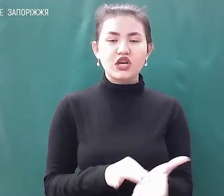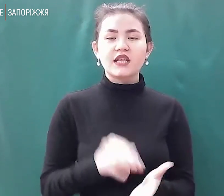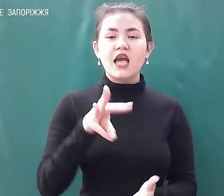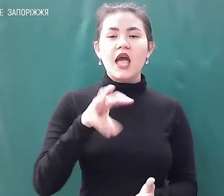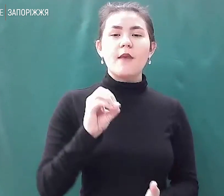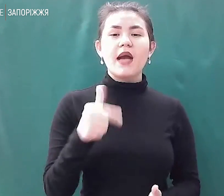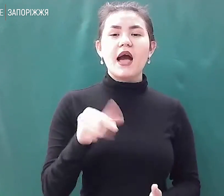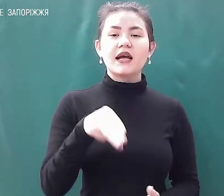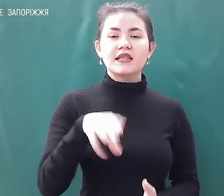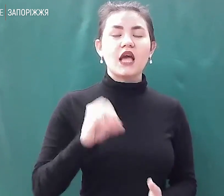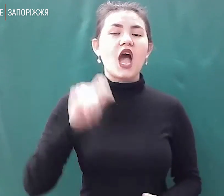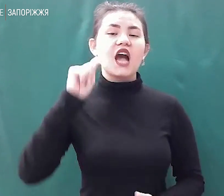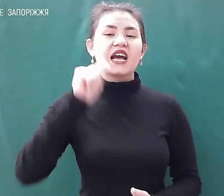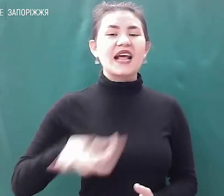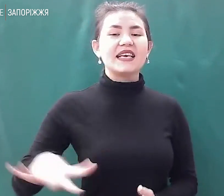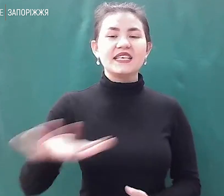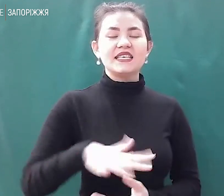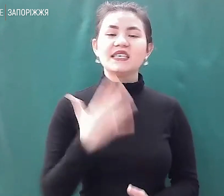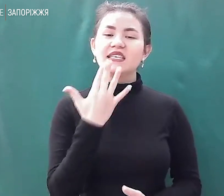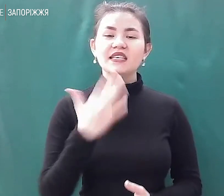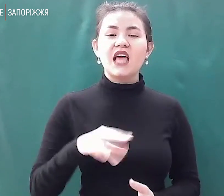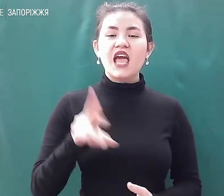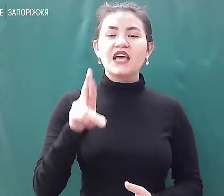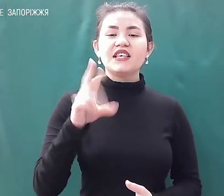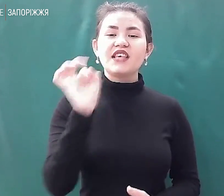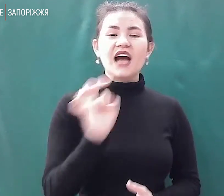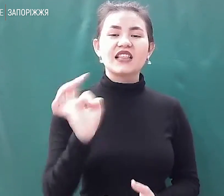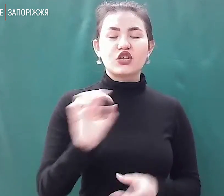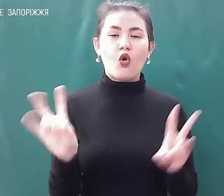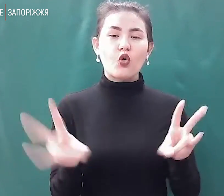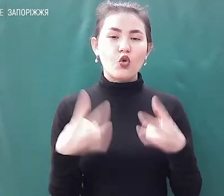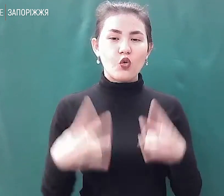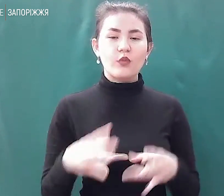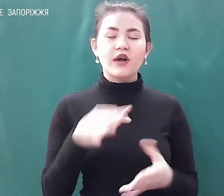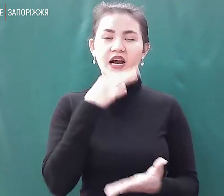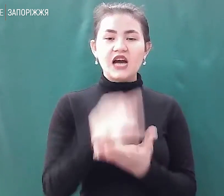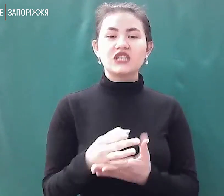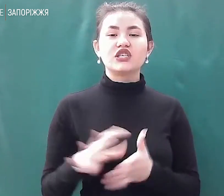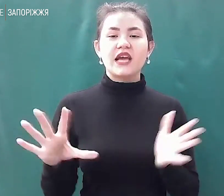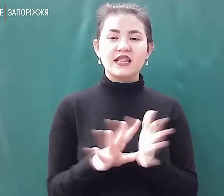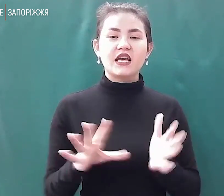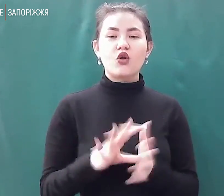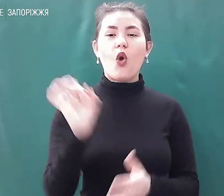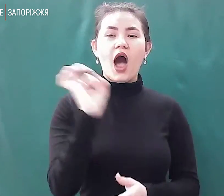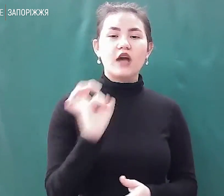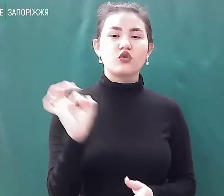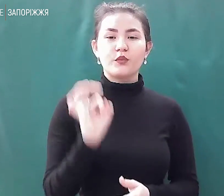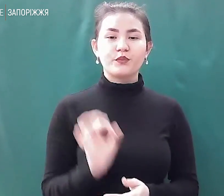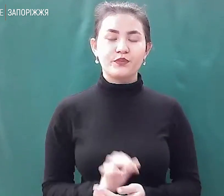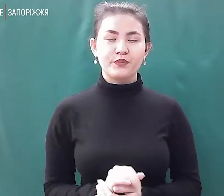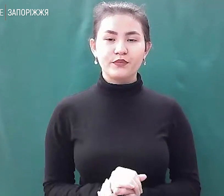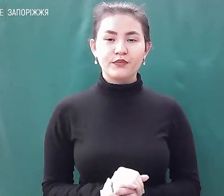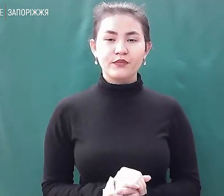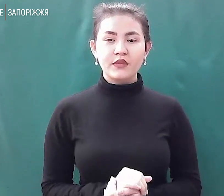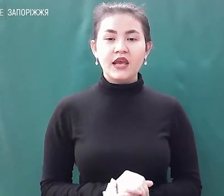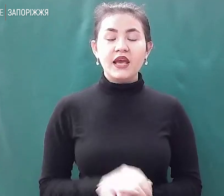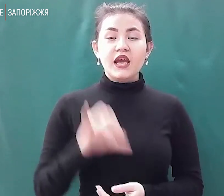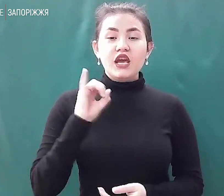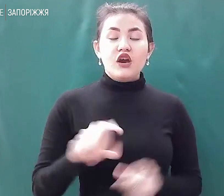-членів ядерного клубу, кажуть в Енергоатомі. І в школах Кушугумської